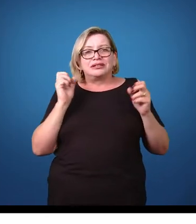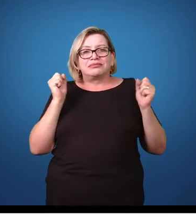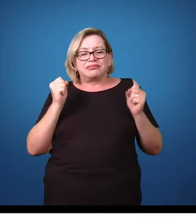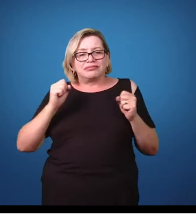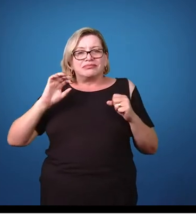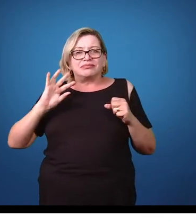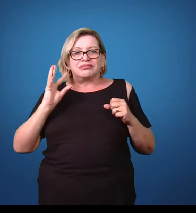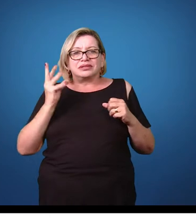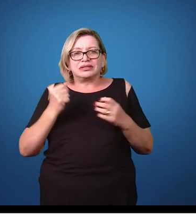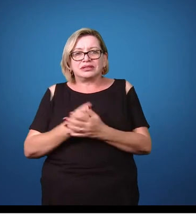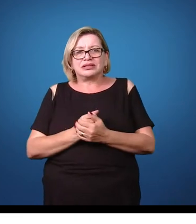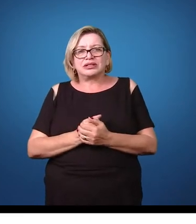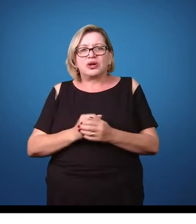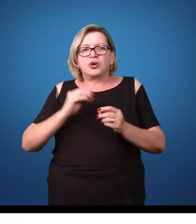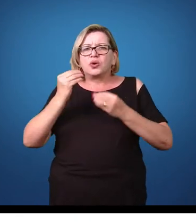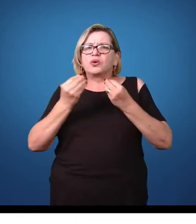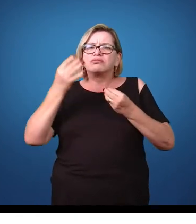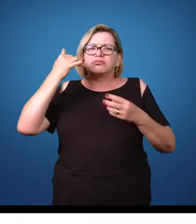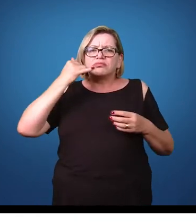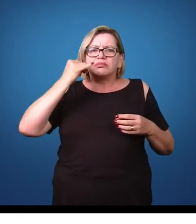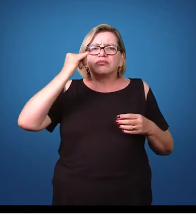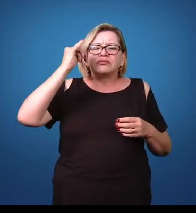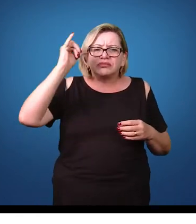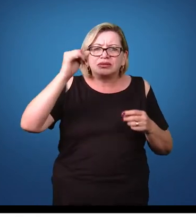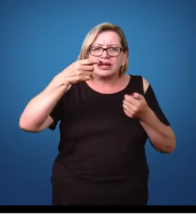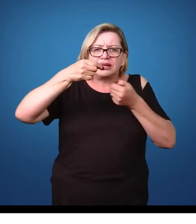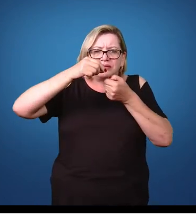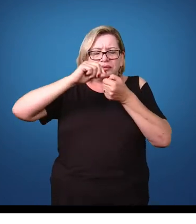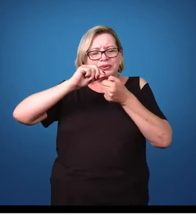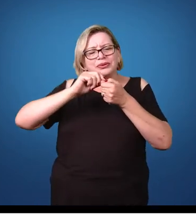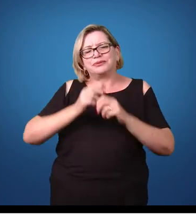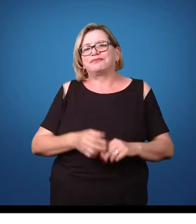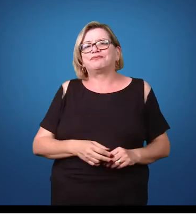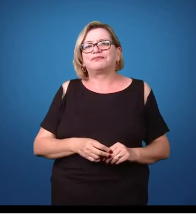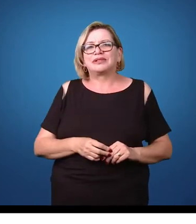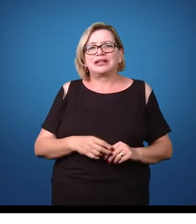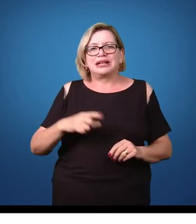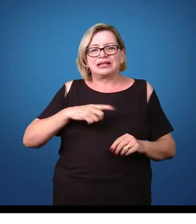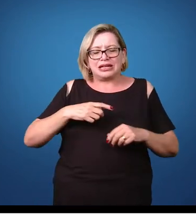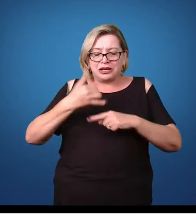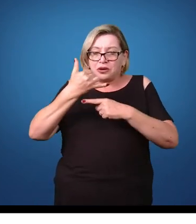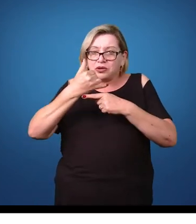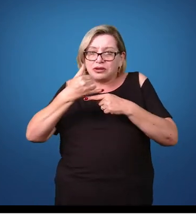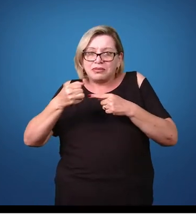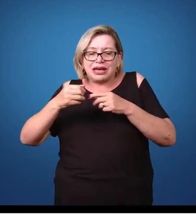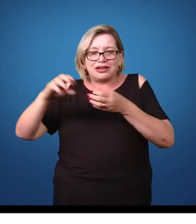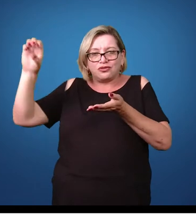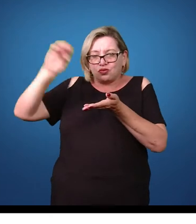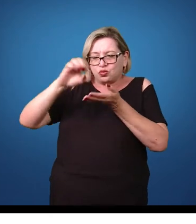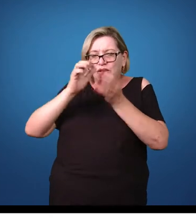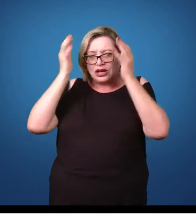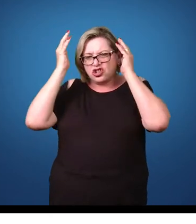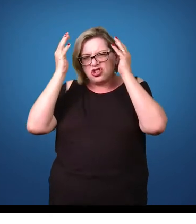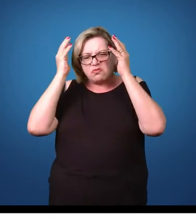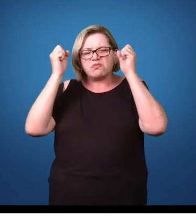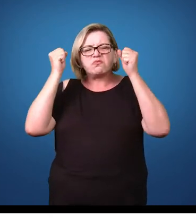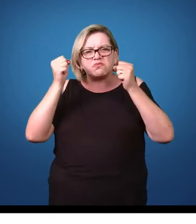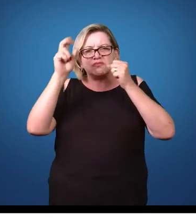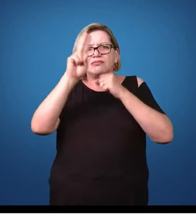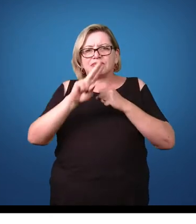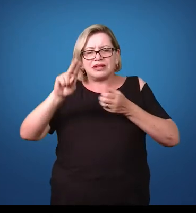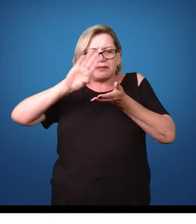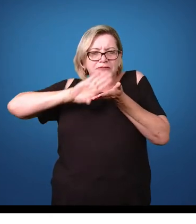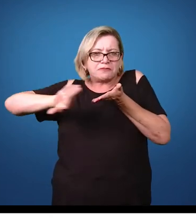infestação ou não de piolho. Como combater o piolho? Existem géis, pomadas, xampus que podem ser